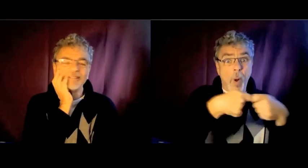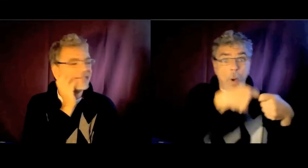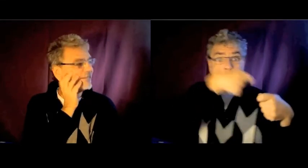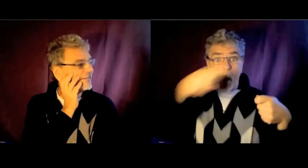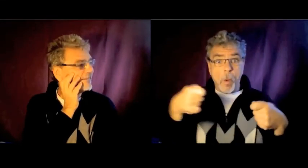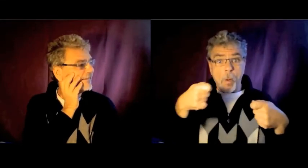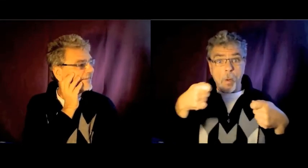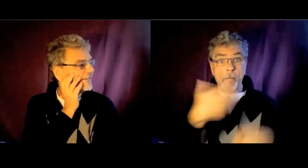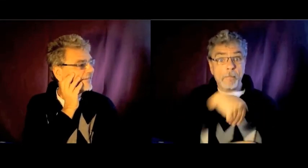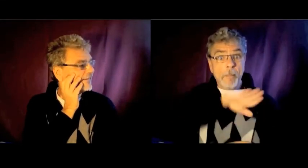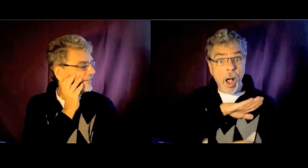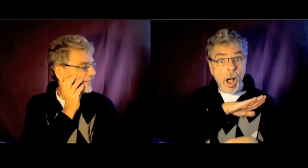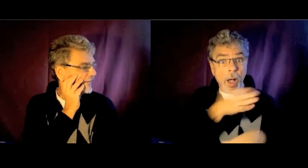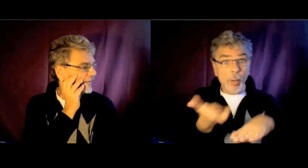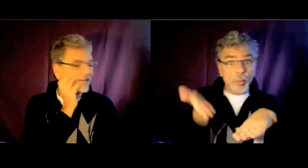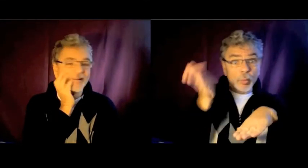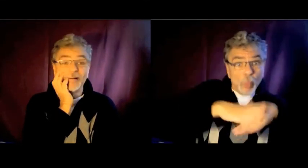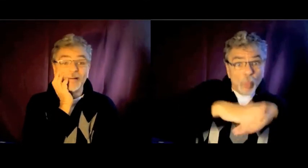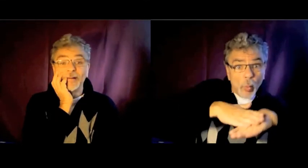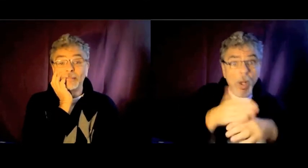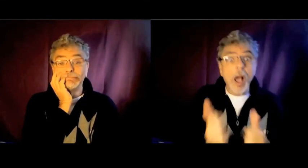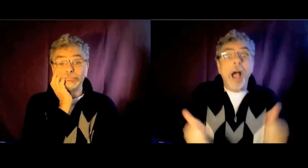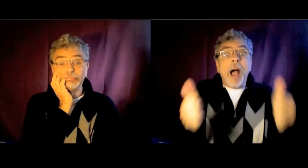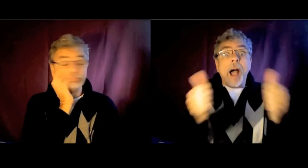? Pfff.